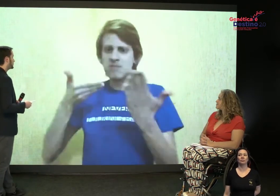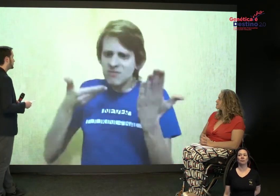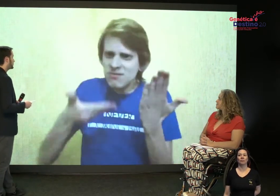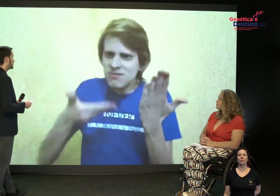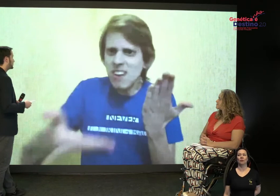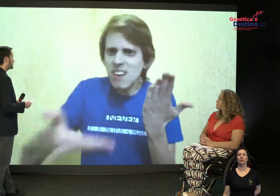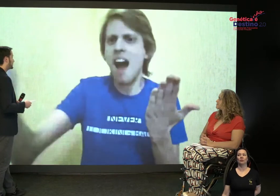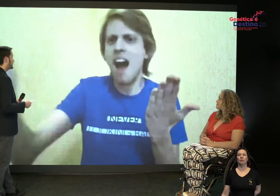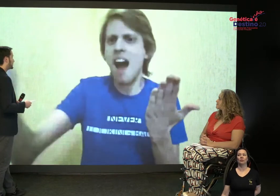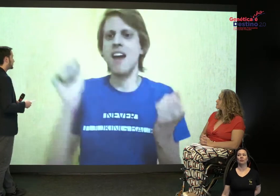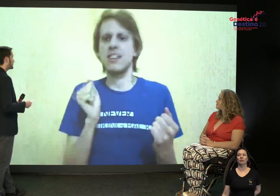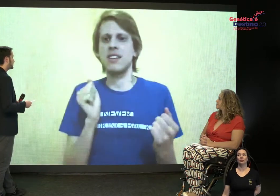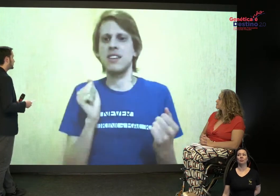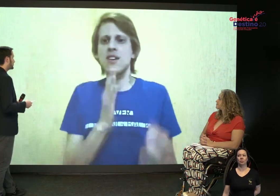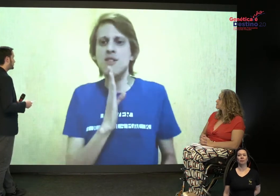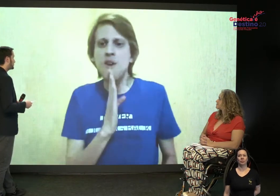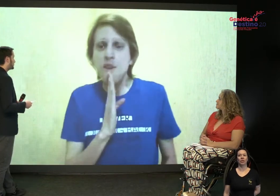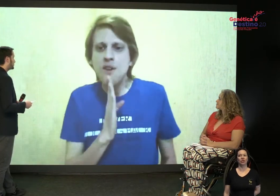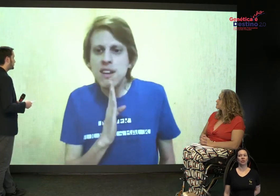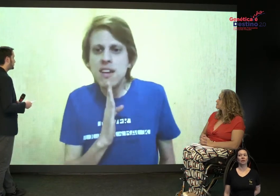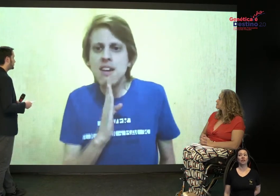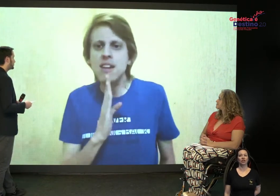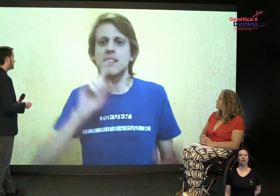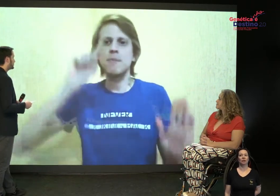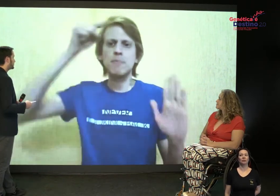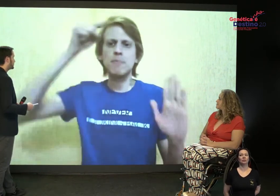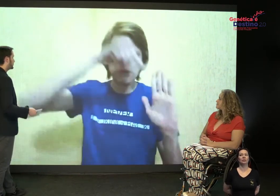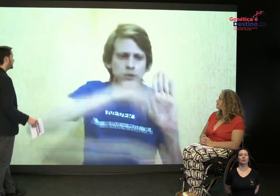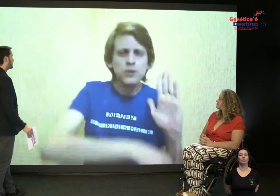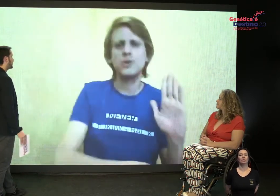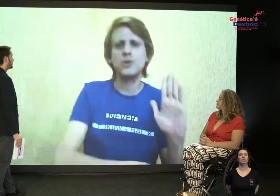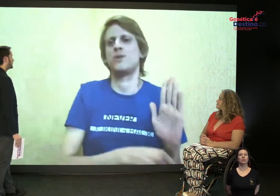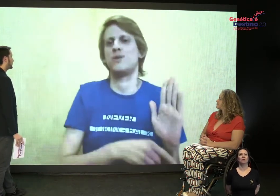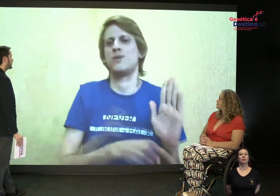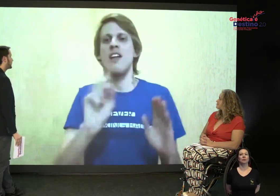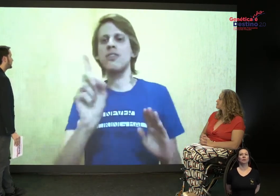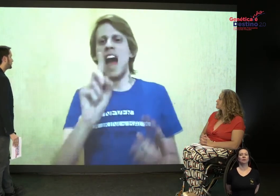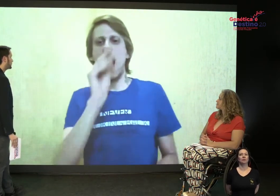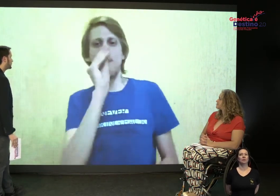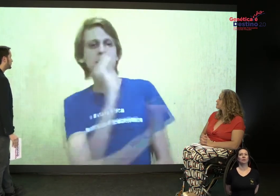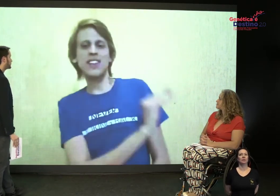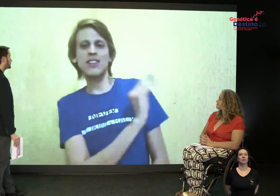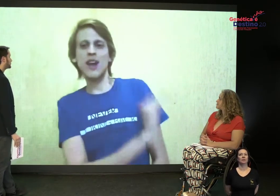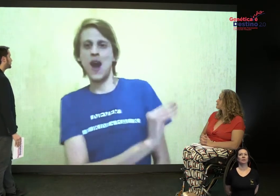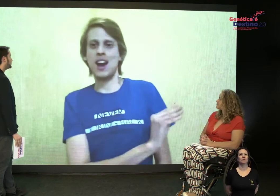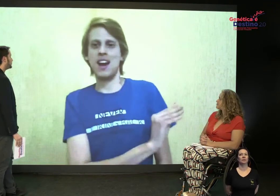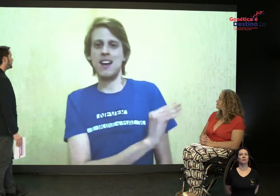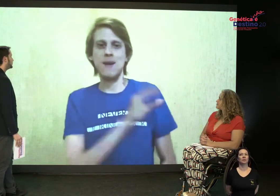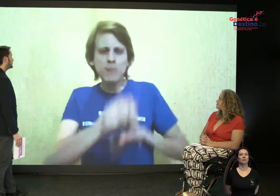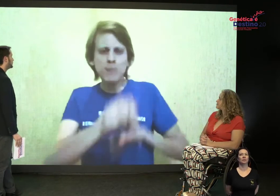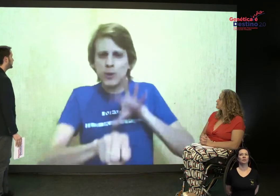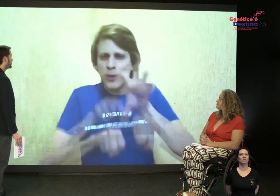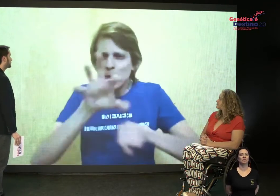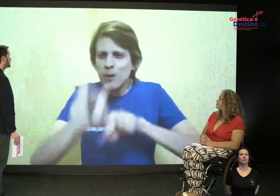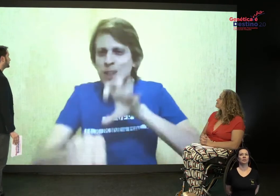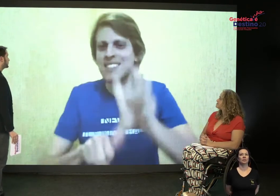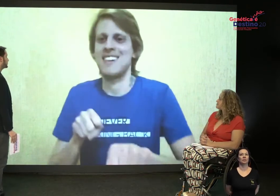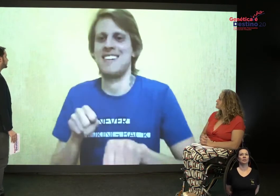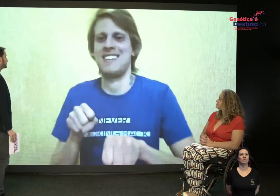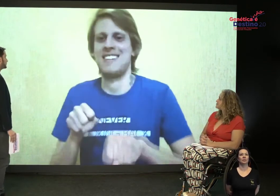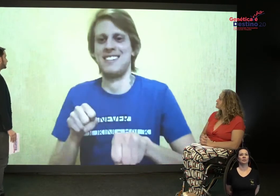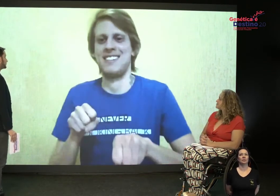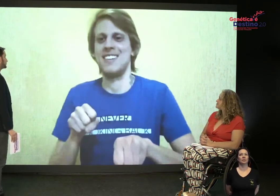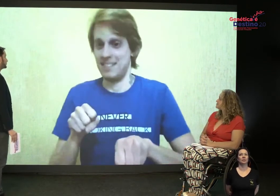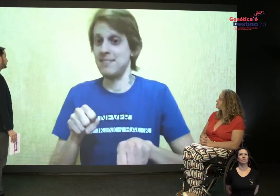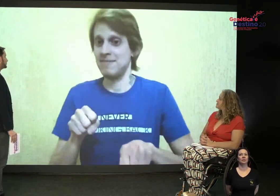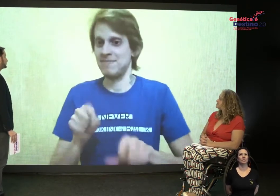e isso vai chegando até você, e a gente vai trocando para conhecer profundamente cada um. E aí a